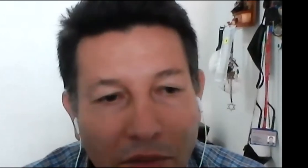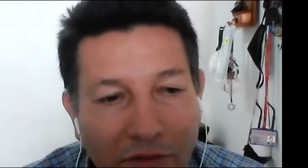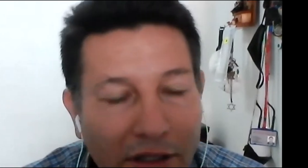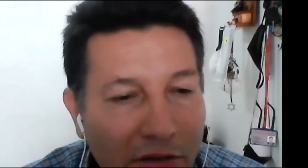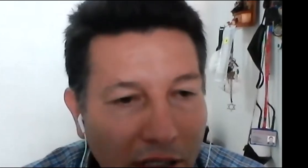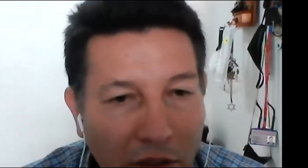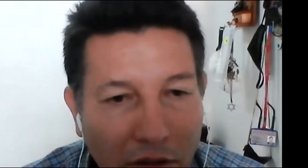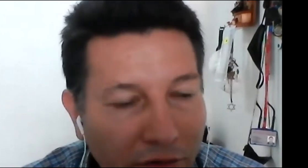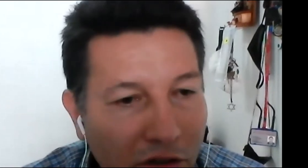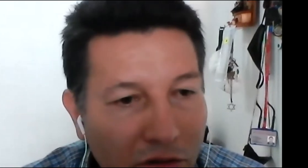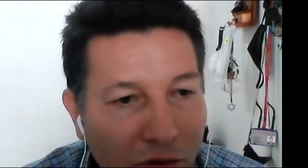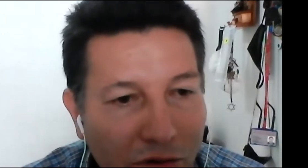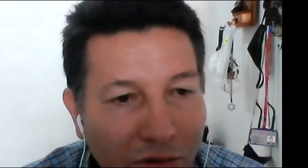Profesor, el micrófono es todo suyo.